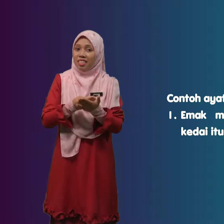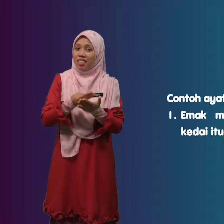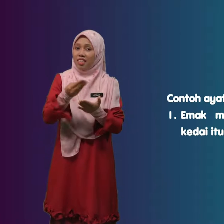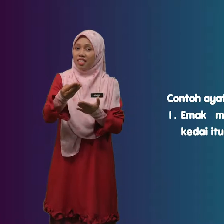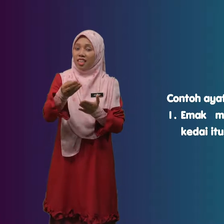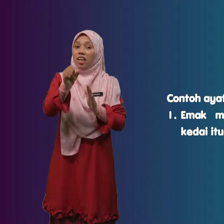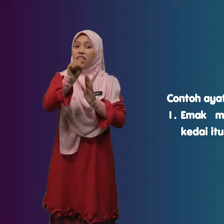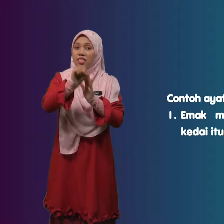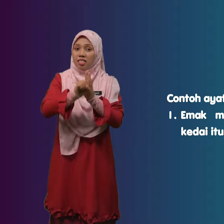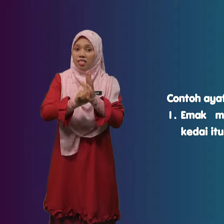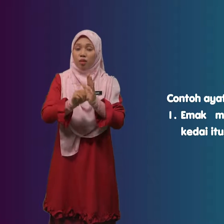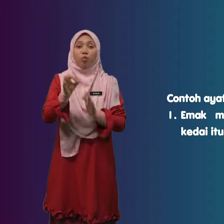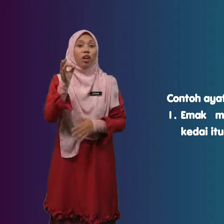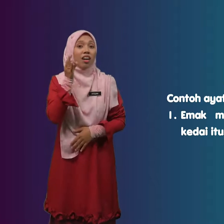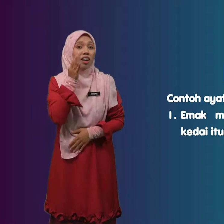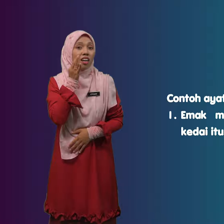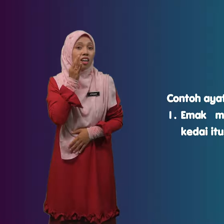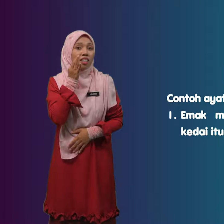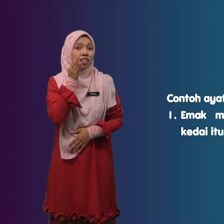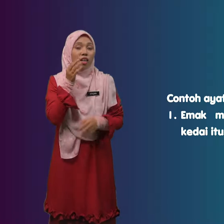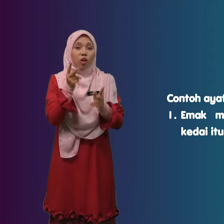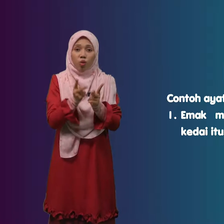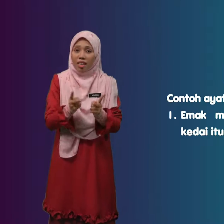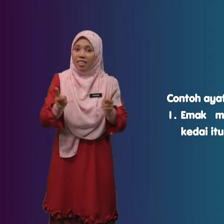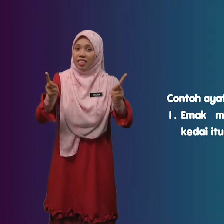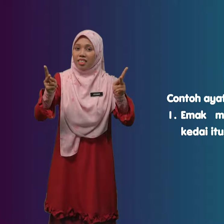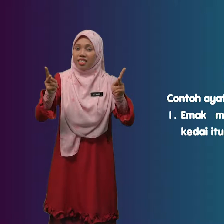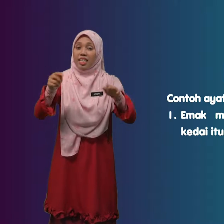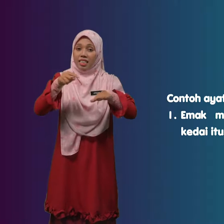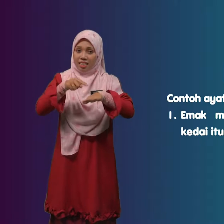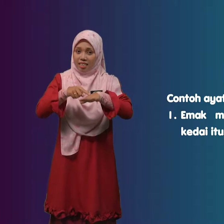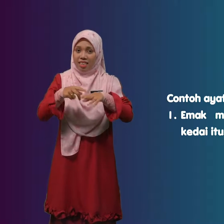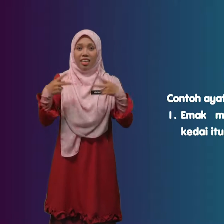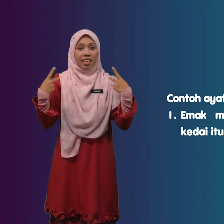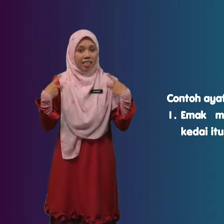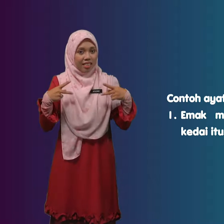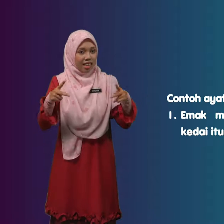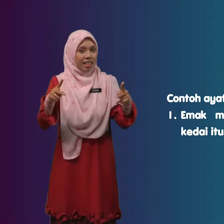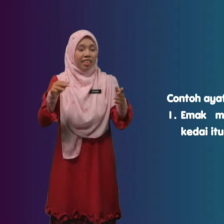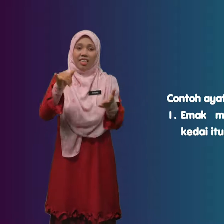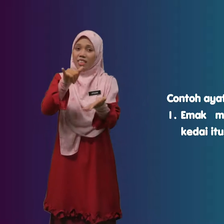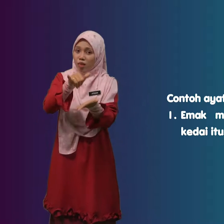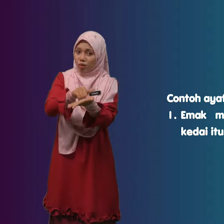Sebuah Kuali Di Kedai Itu